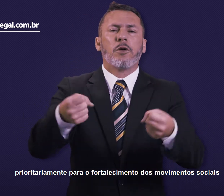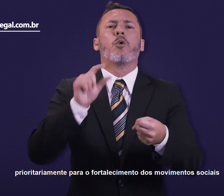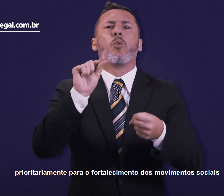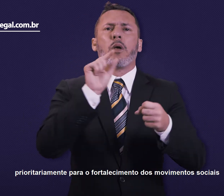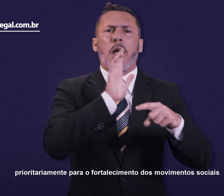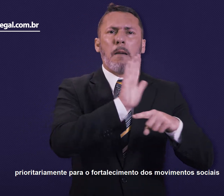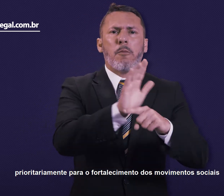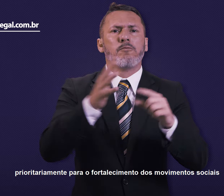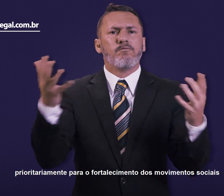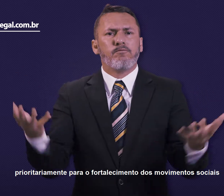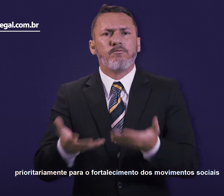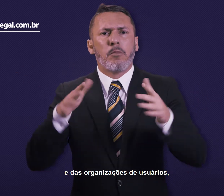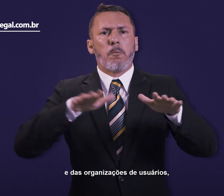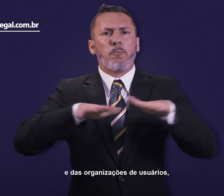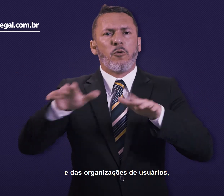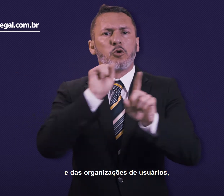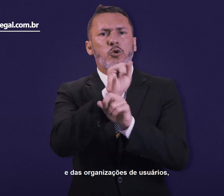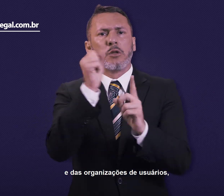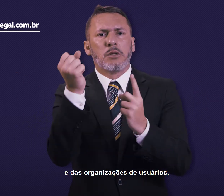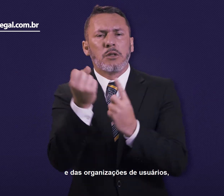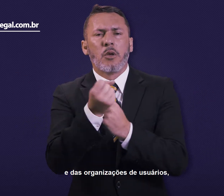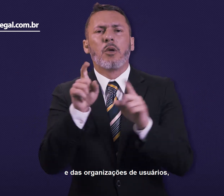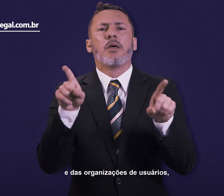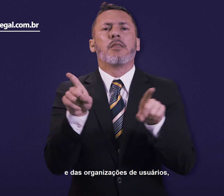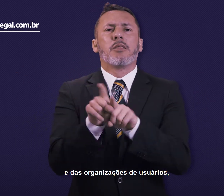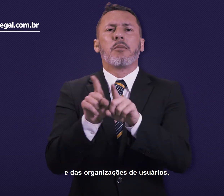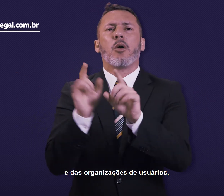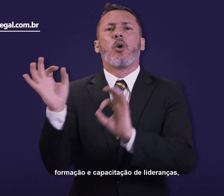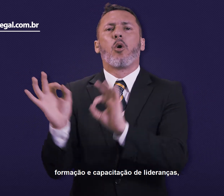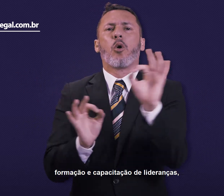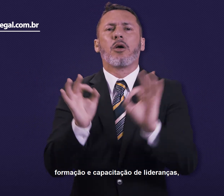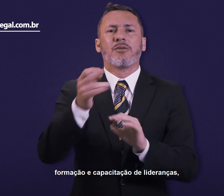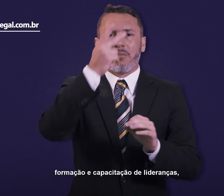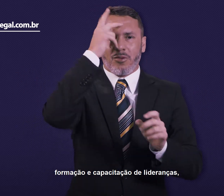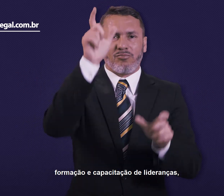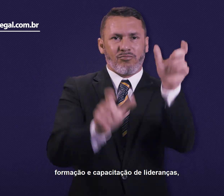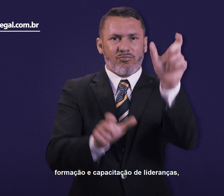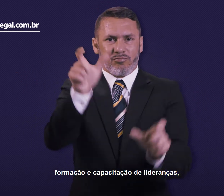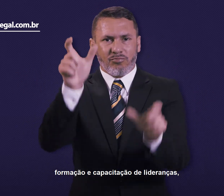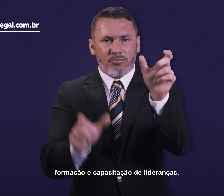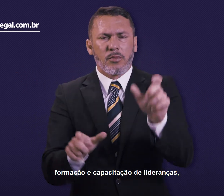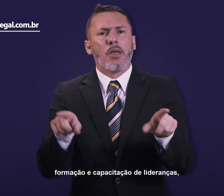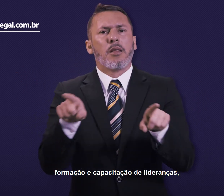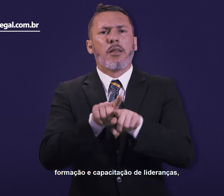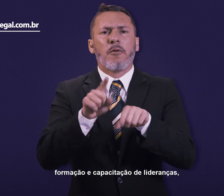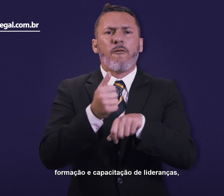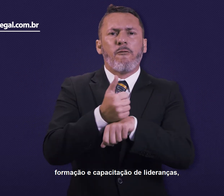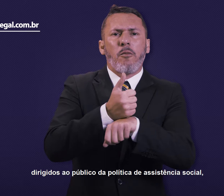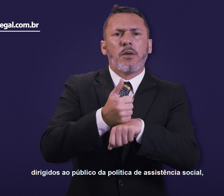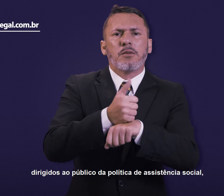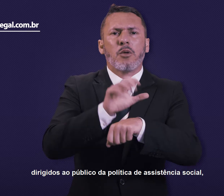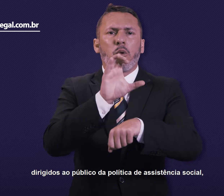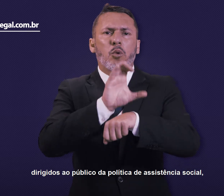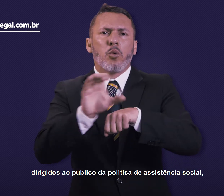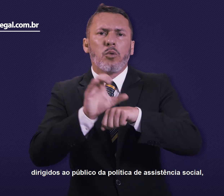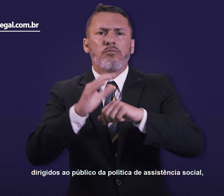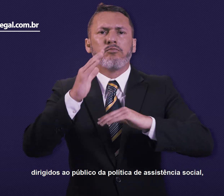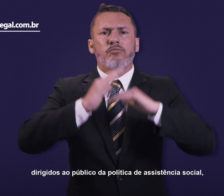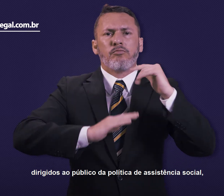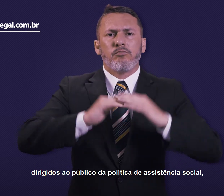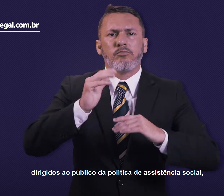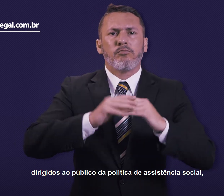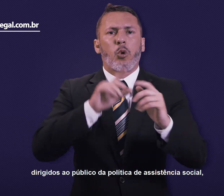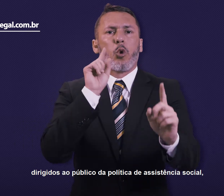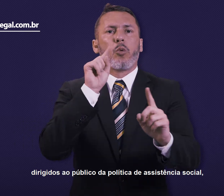dos movimentos sociais e das organizações de usuários, formação e capacitação de lideranças dirigidos ao